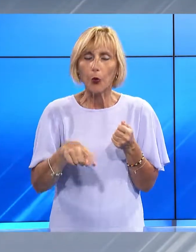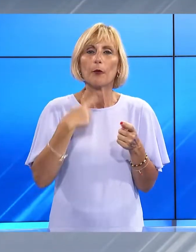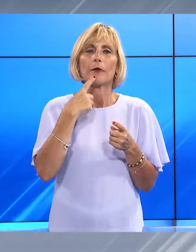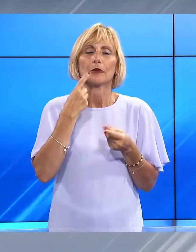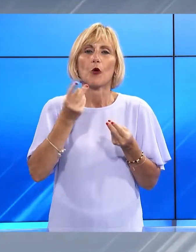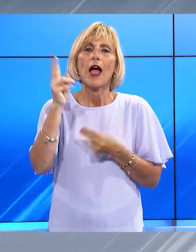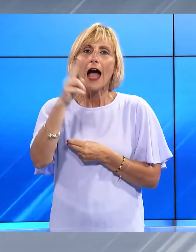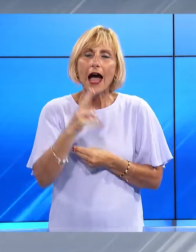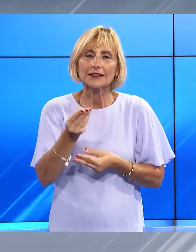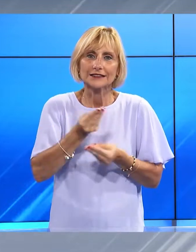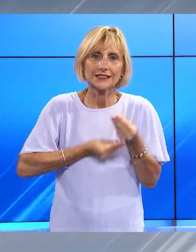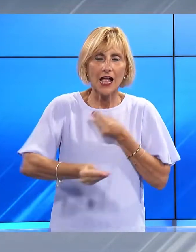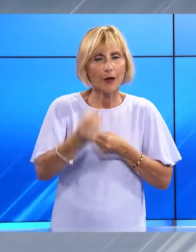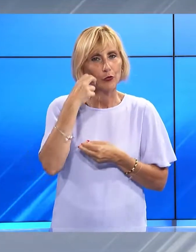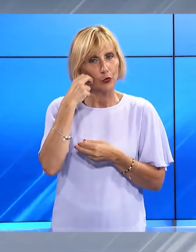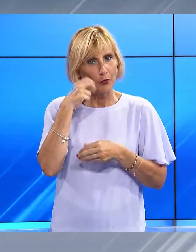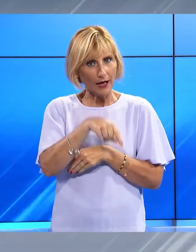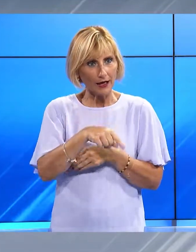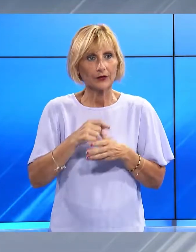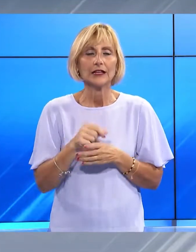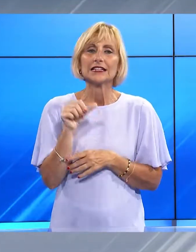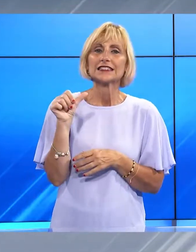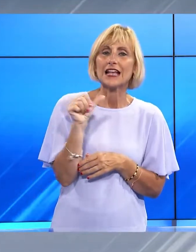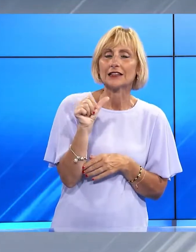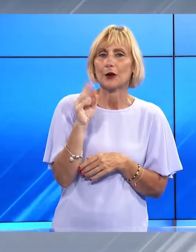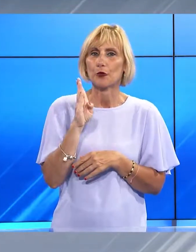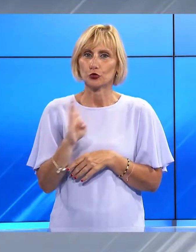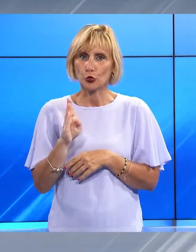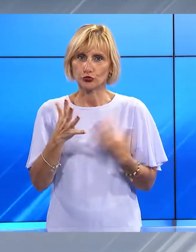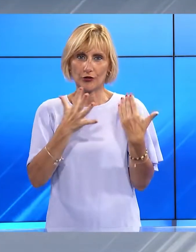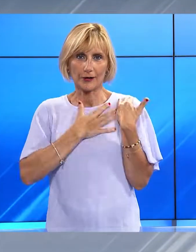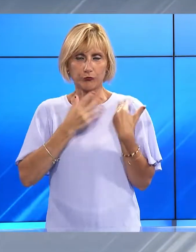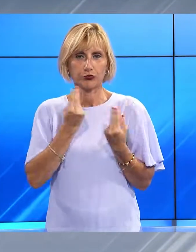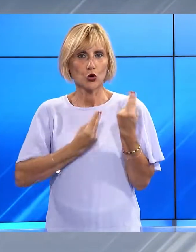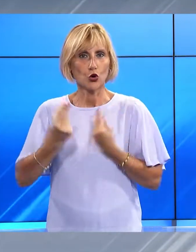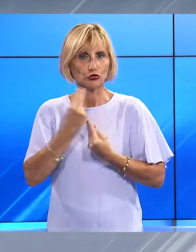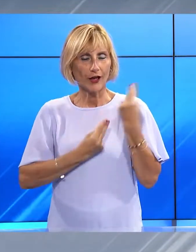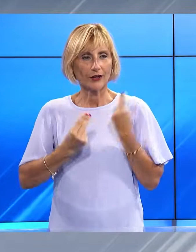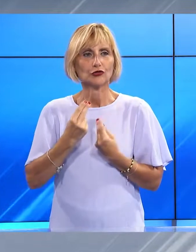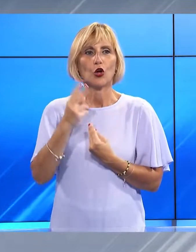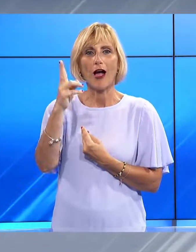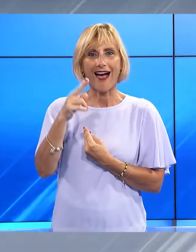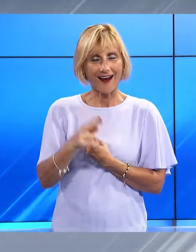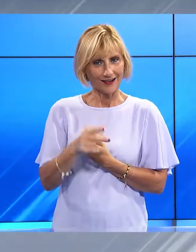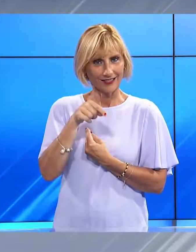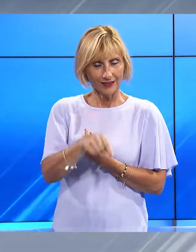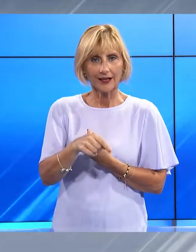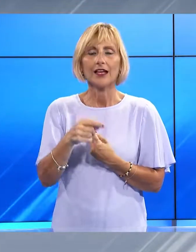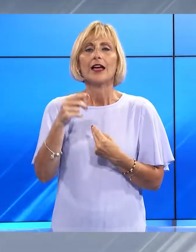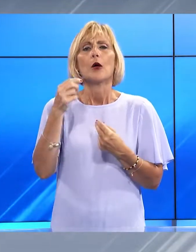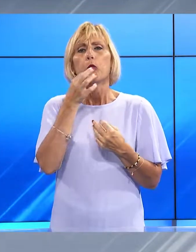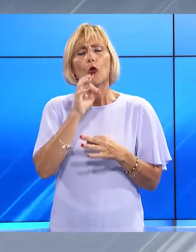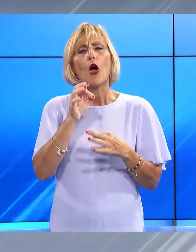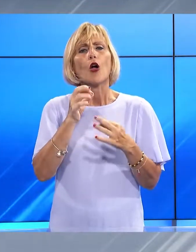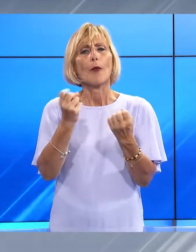scambio umano. L'arte, come ha spiegato Sandra Bertolucci, la responsabile del progetto Art Therapy, può essere la ginnastica di questi anni